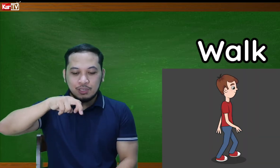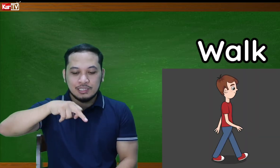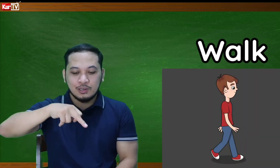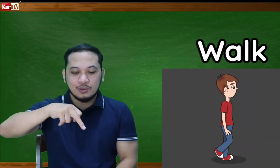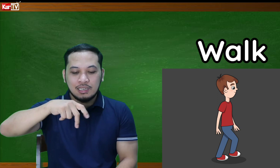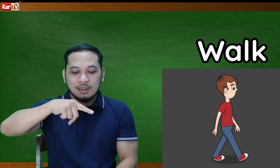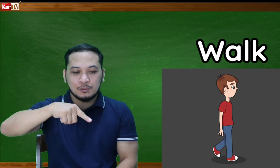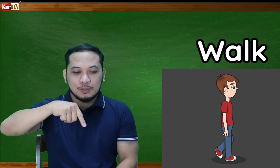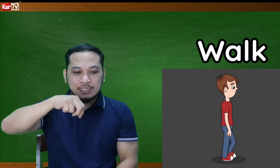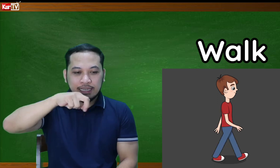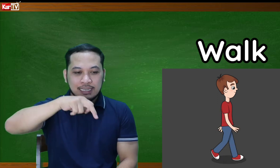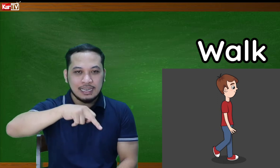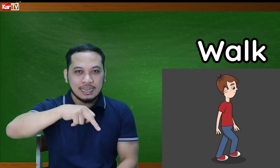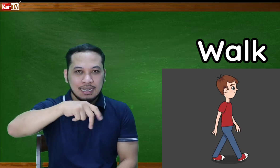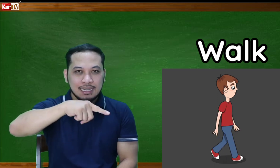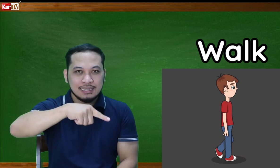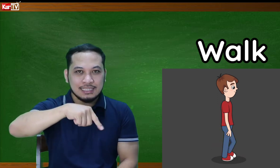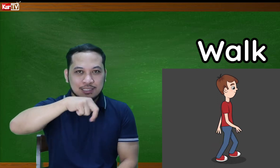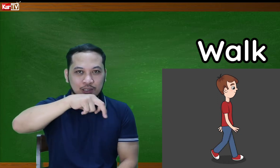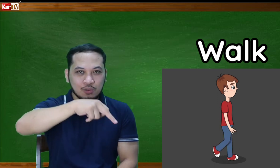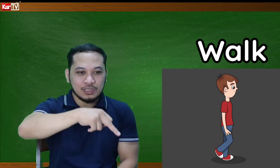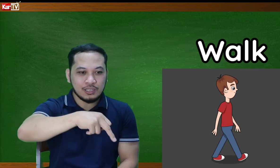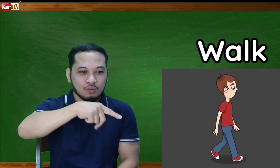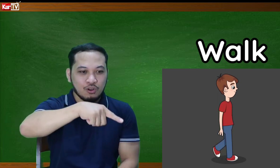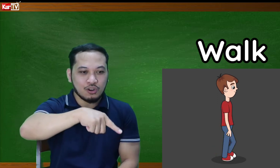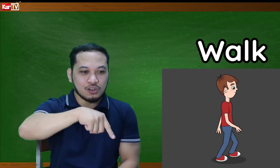So, slowly lang po siya lang lalakad slowly walk.